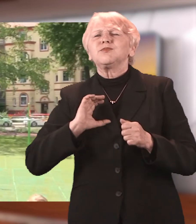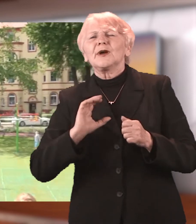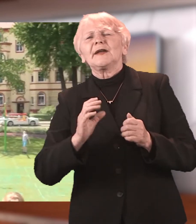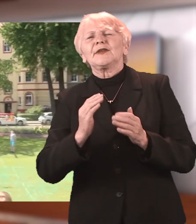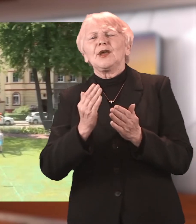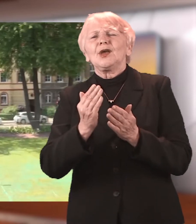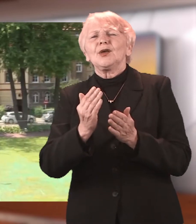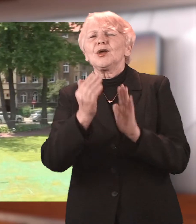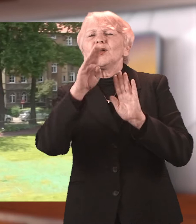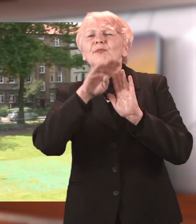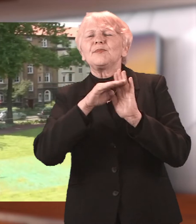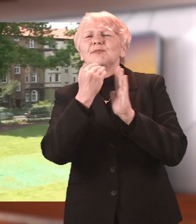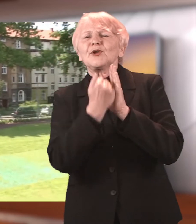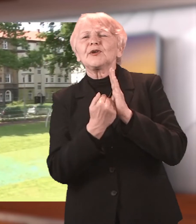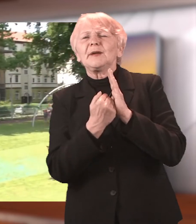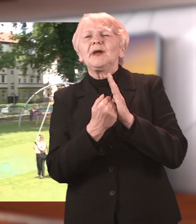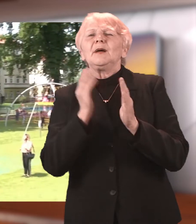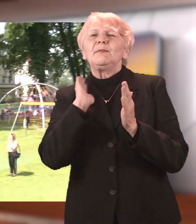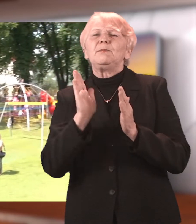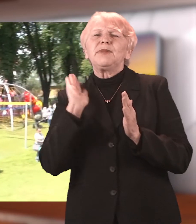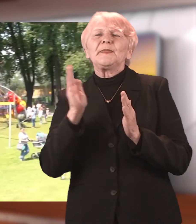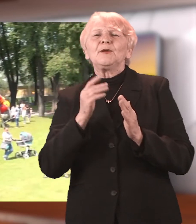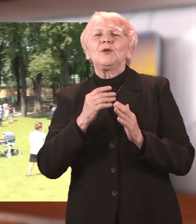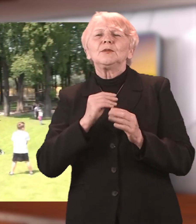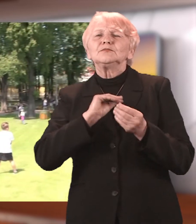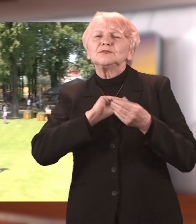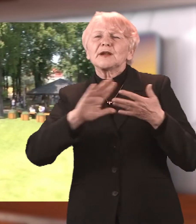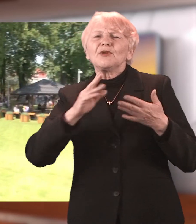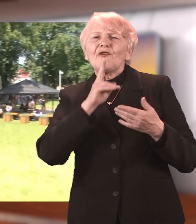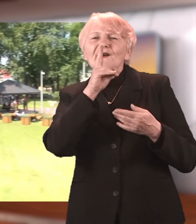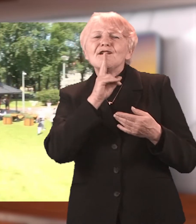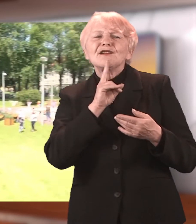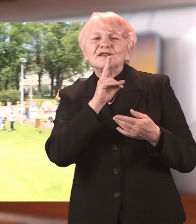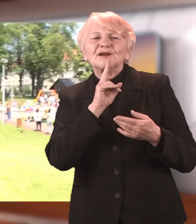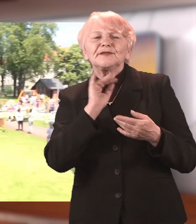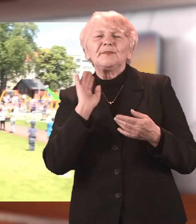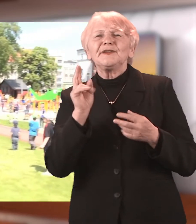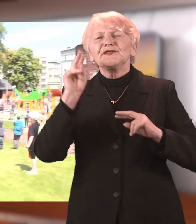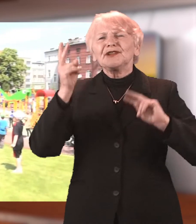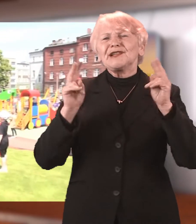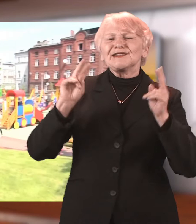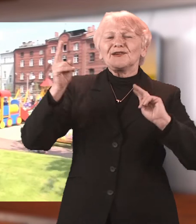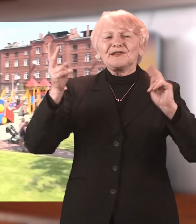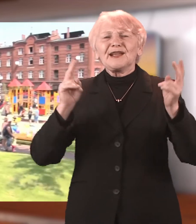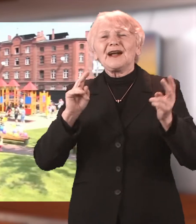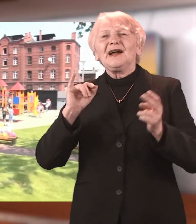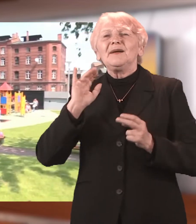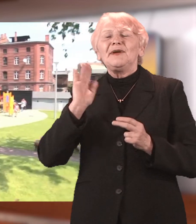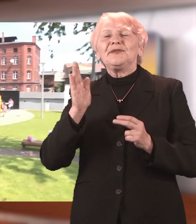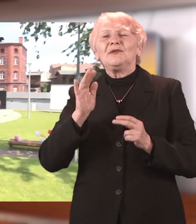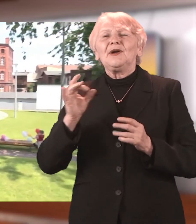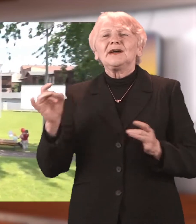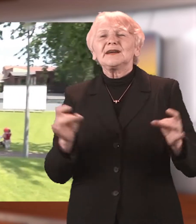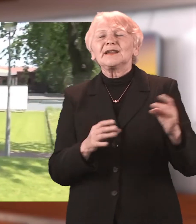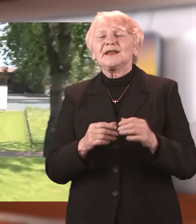gry sportowe, będą darmowe lody od godziny 16, będzie nawet dyskoteka na sam koniec, zabawy z chustą, animacje,